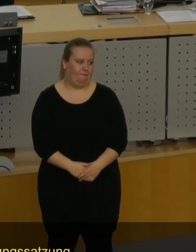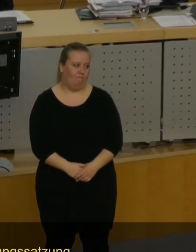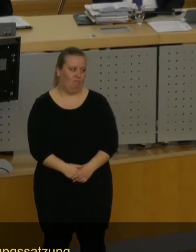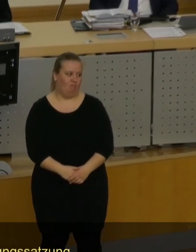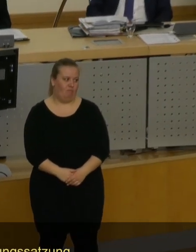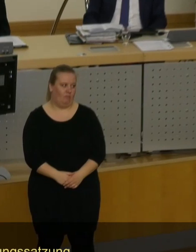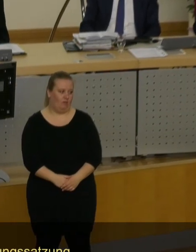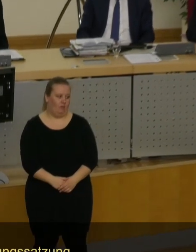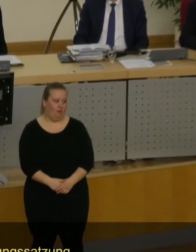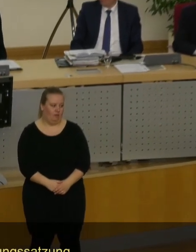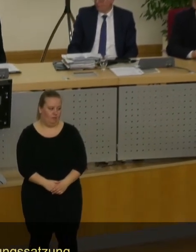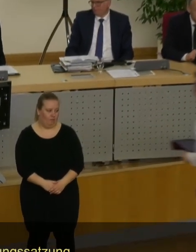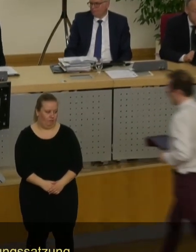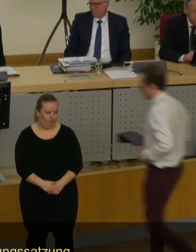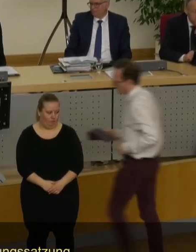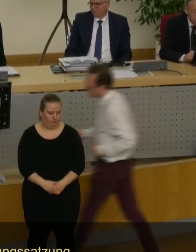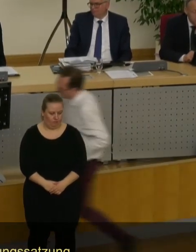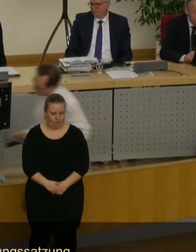Nächster Redner, Herr Ingemeyer.